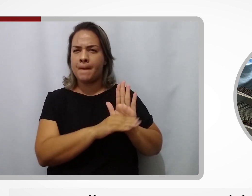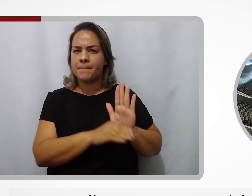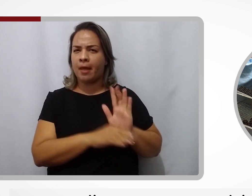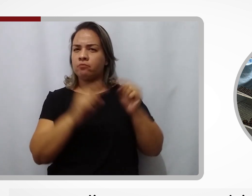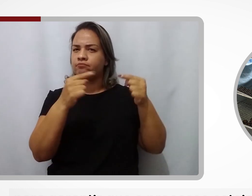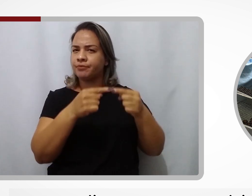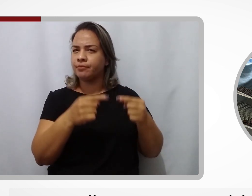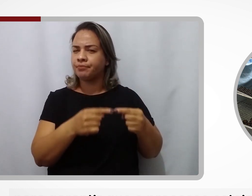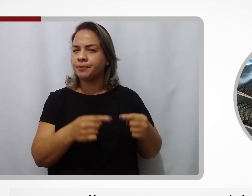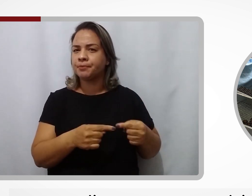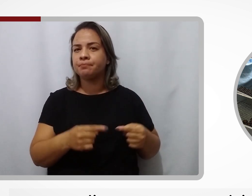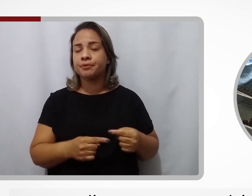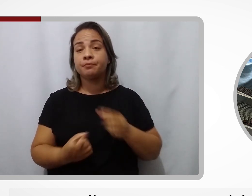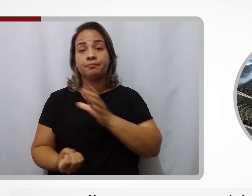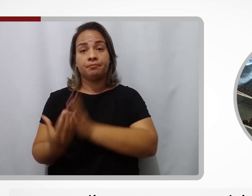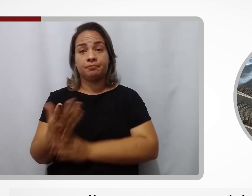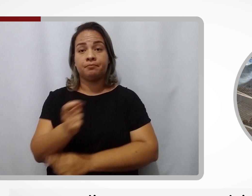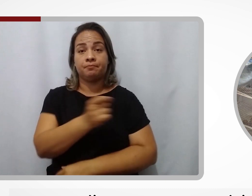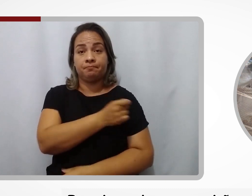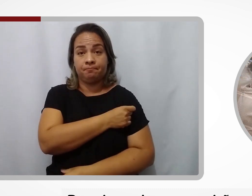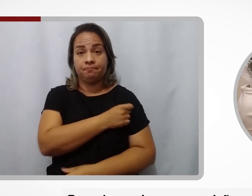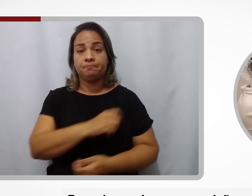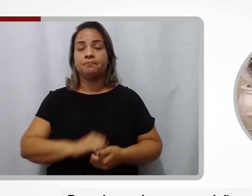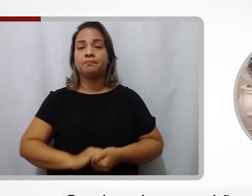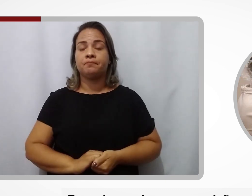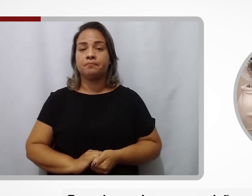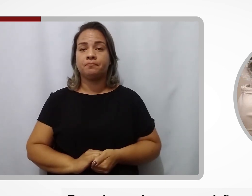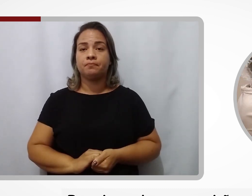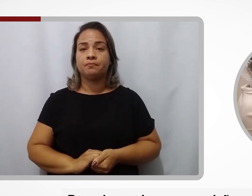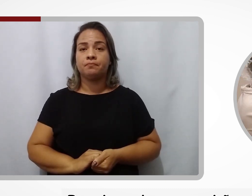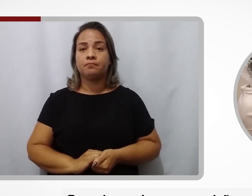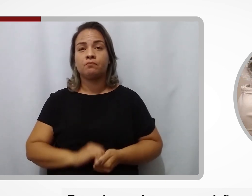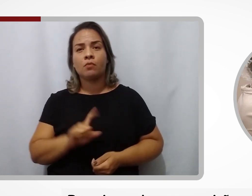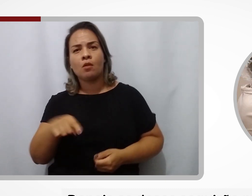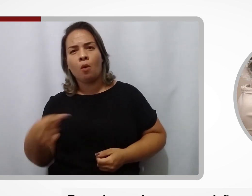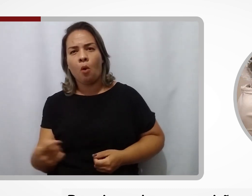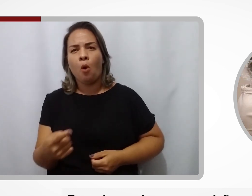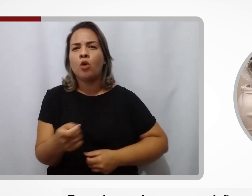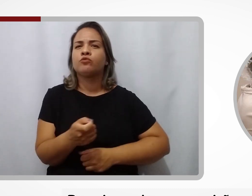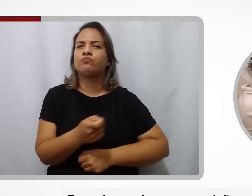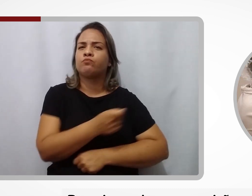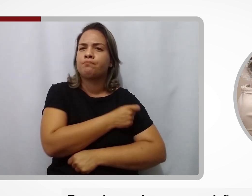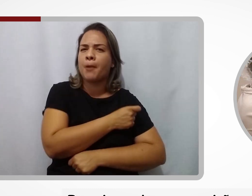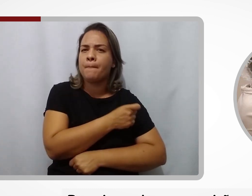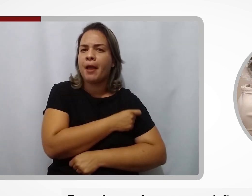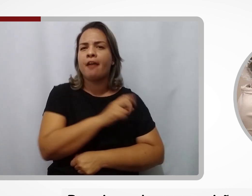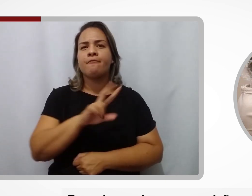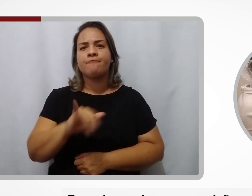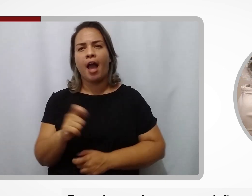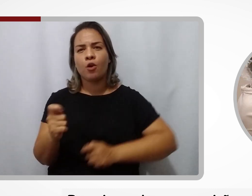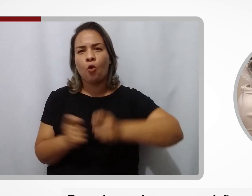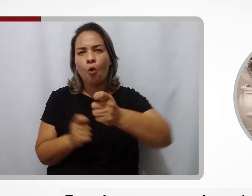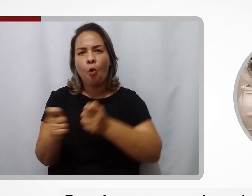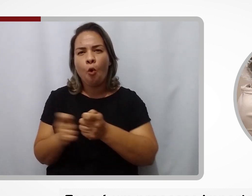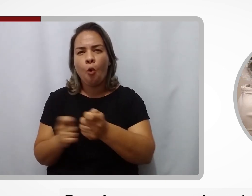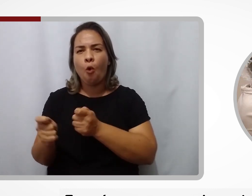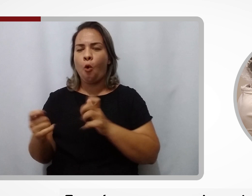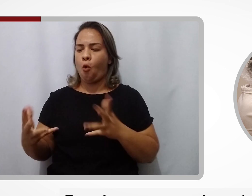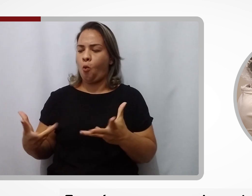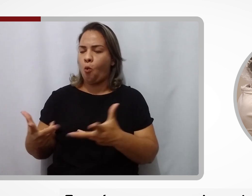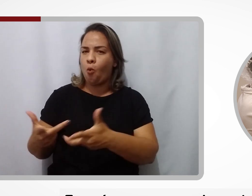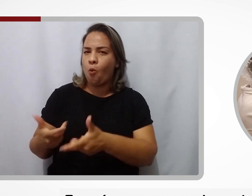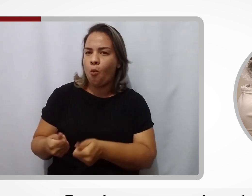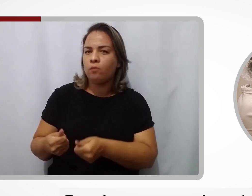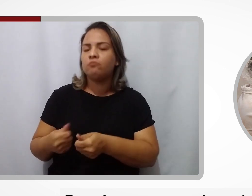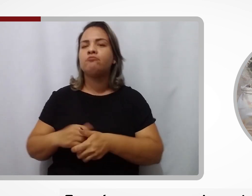para a produção da vacina. Depois as doses seguirão para o controle de qualidade. Esse é um